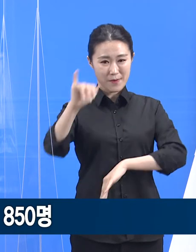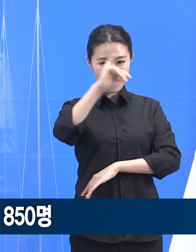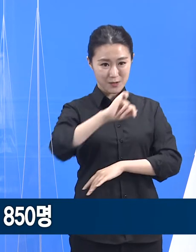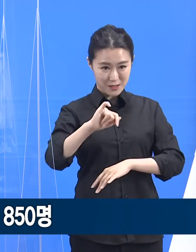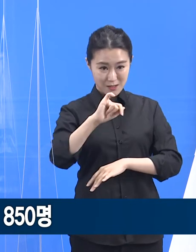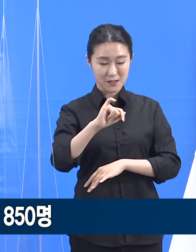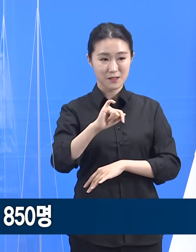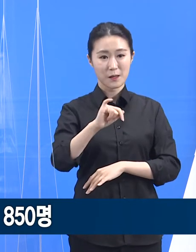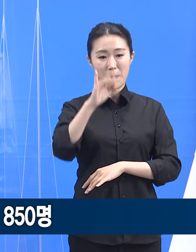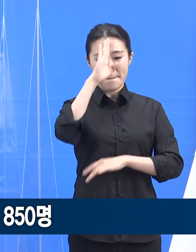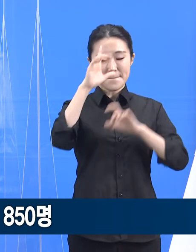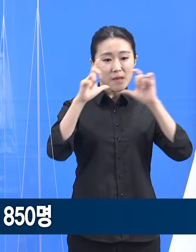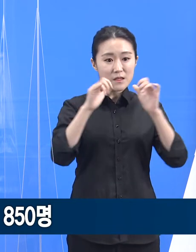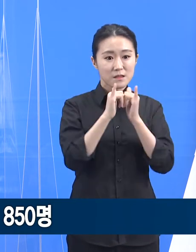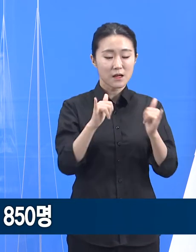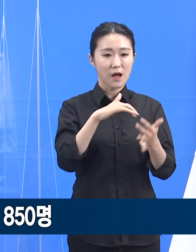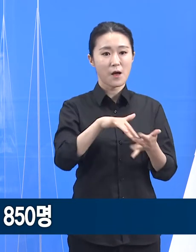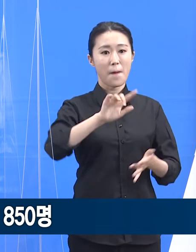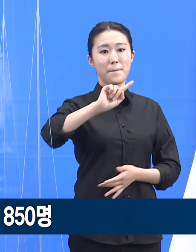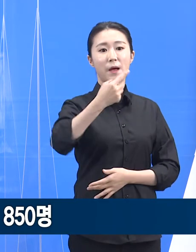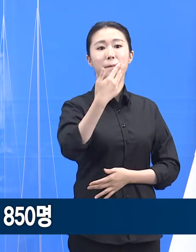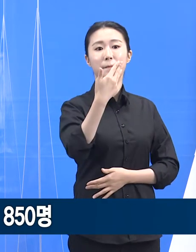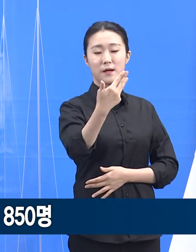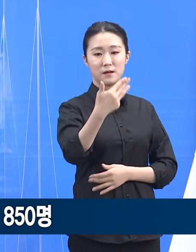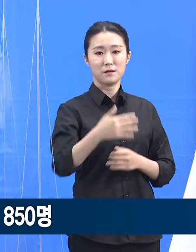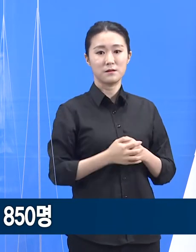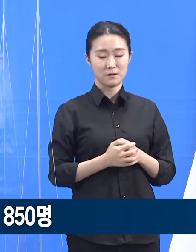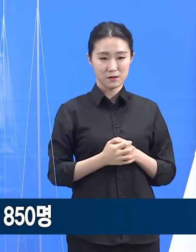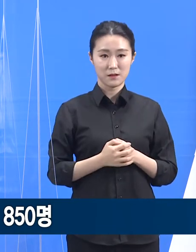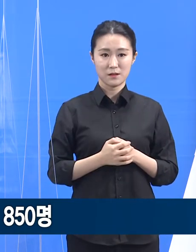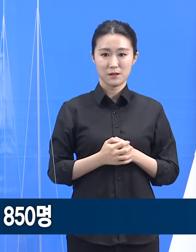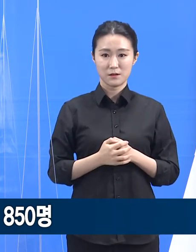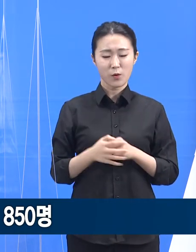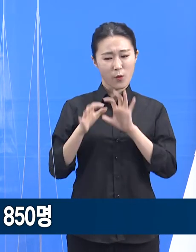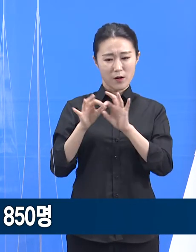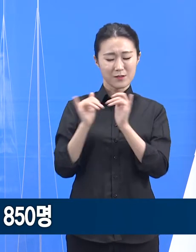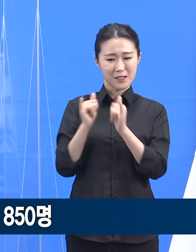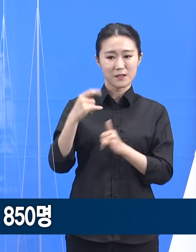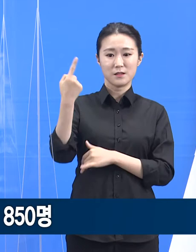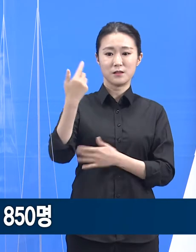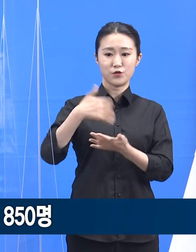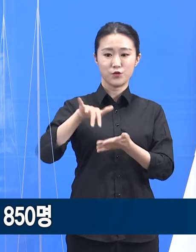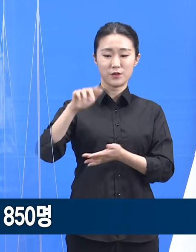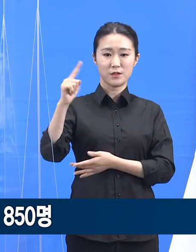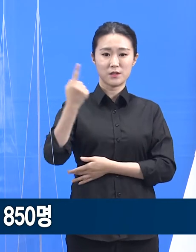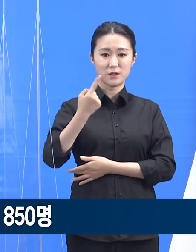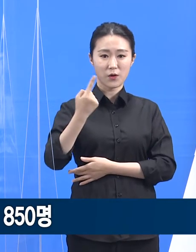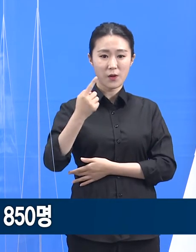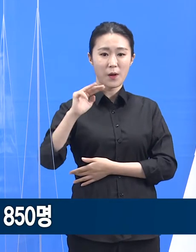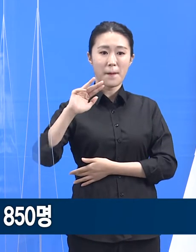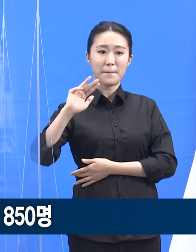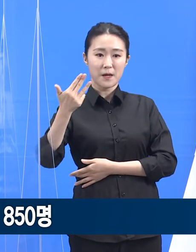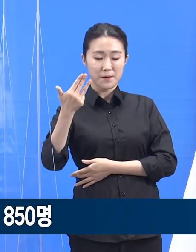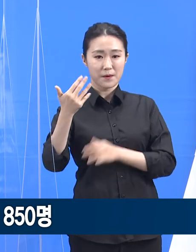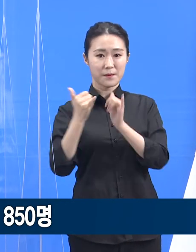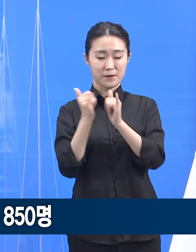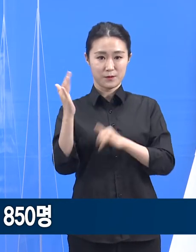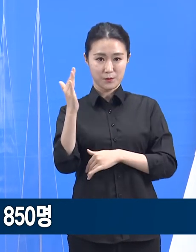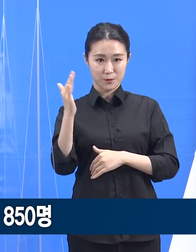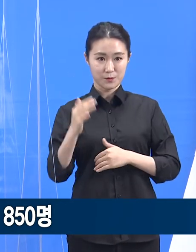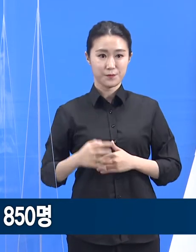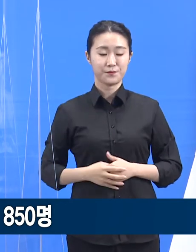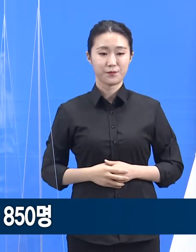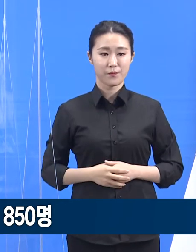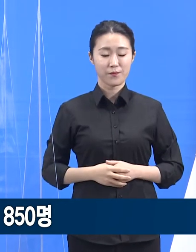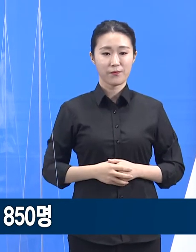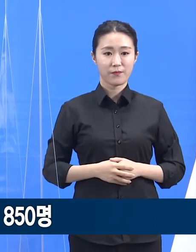역학적 연관성이 있는 확진자는 1,838명입니다. 7월 3주차 전국 국내 감염 사례